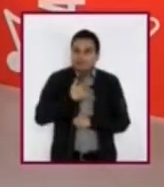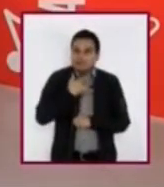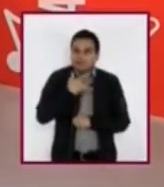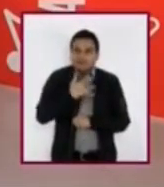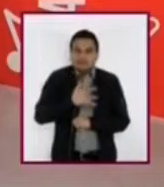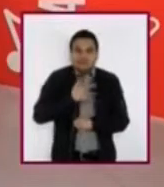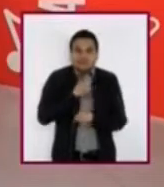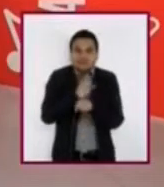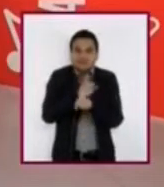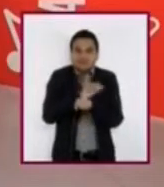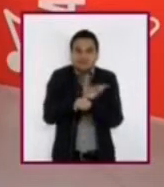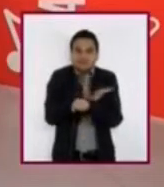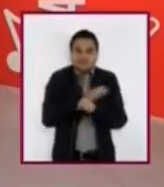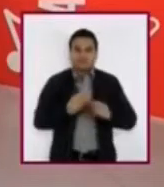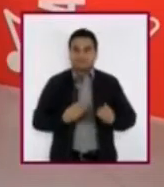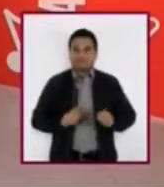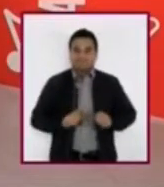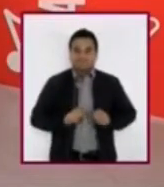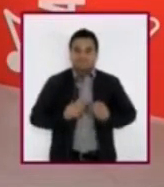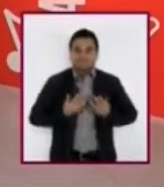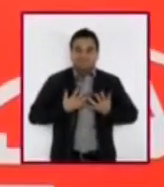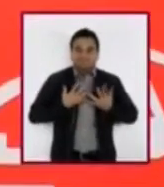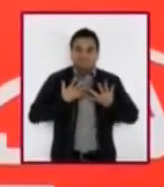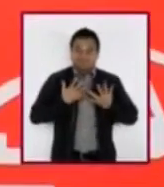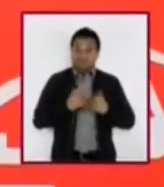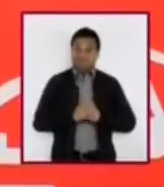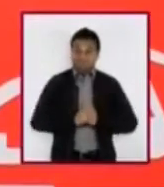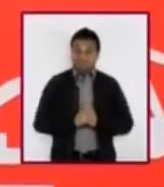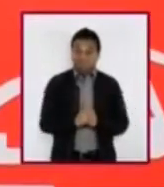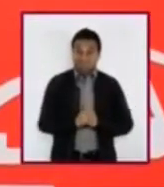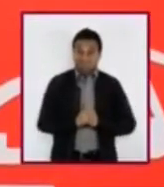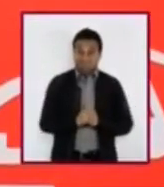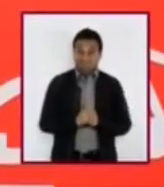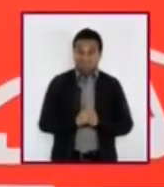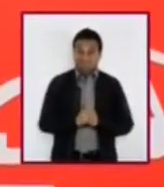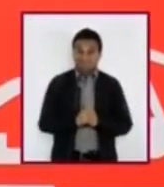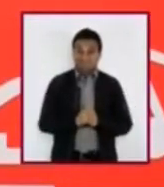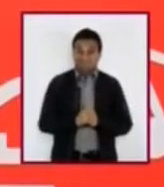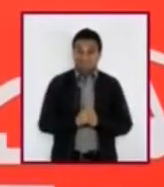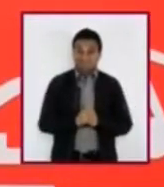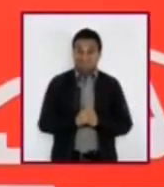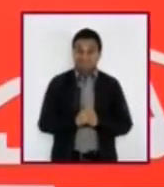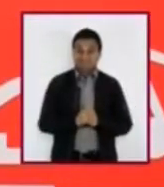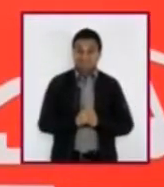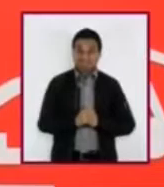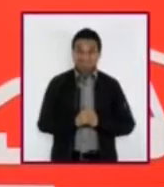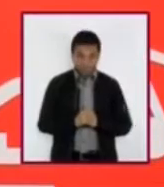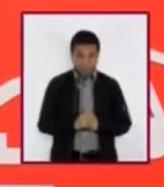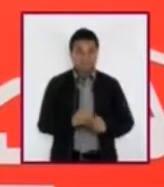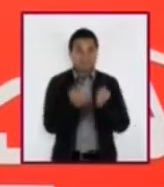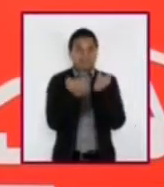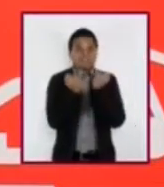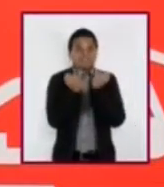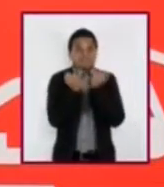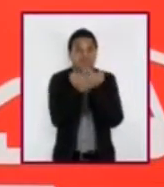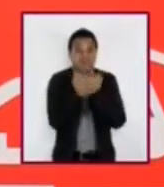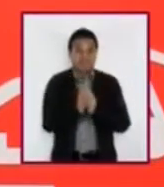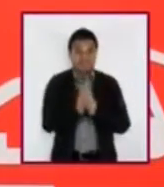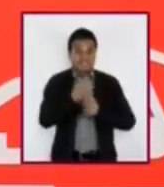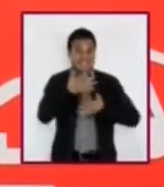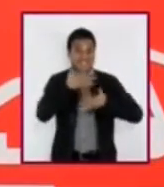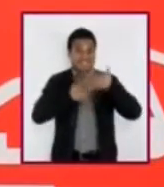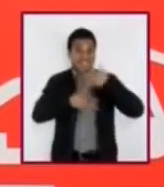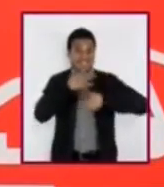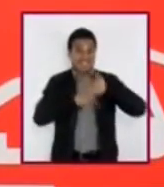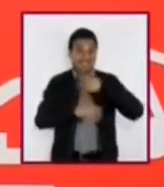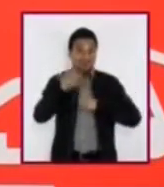además de que nos hace sentir algunas emociones y sentimientos. Pues algo parecido ocurre con la lengua de señas que utiliza la comunidad